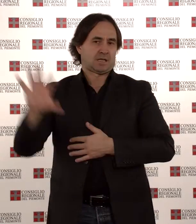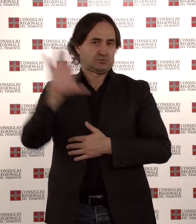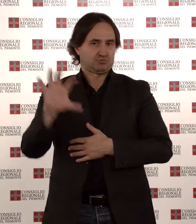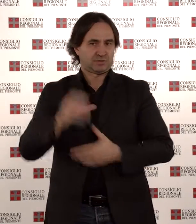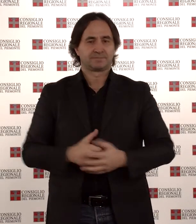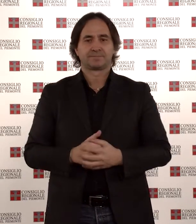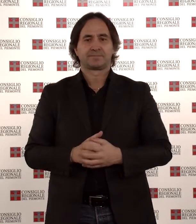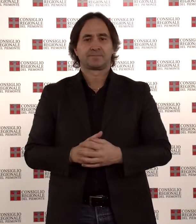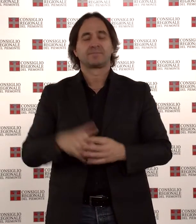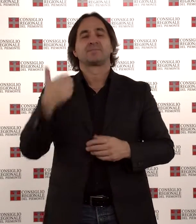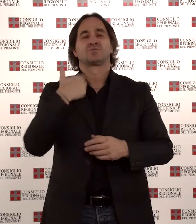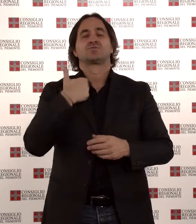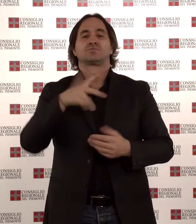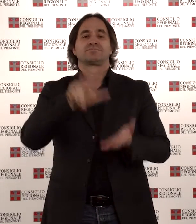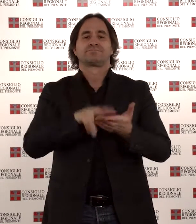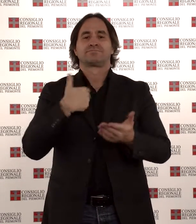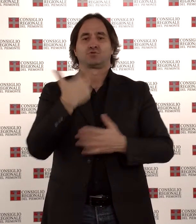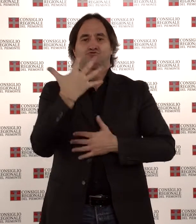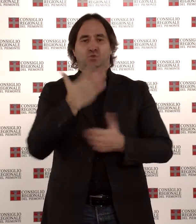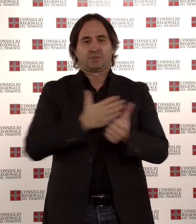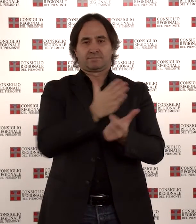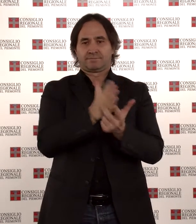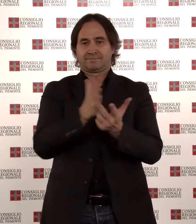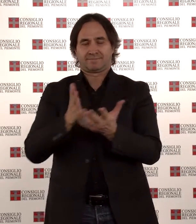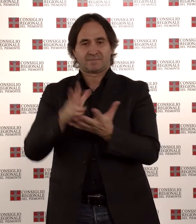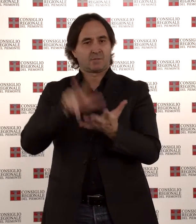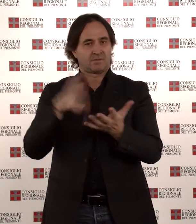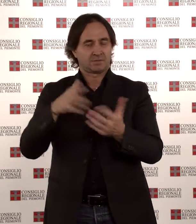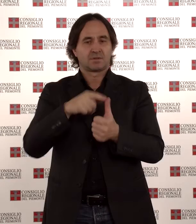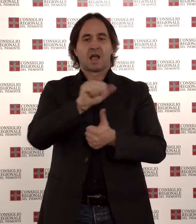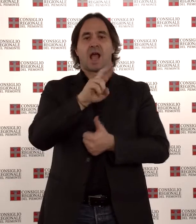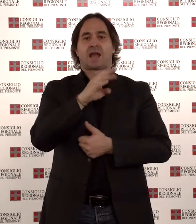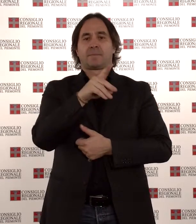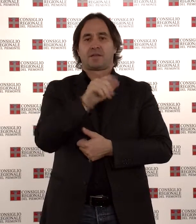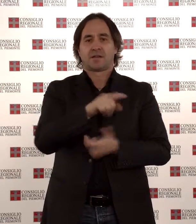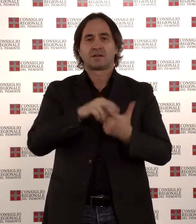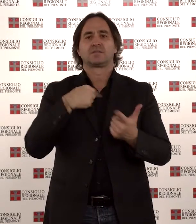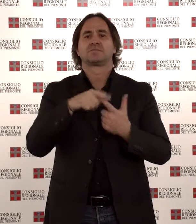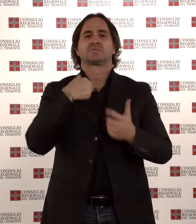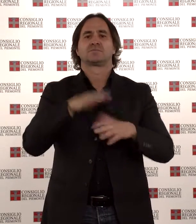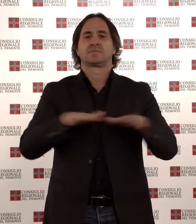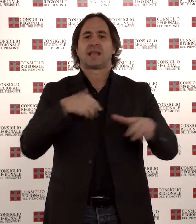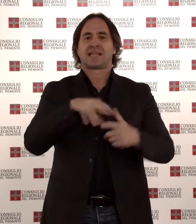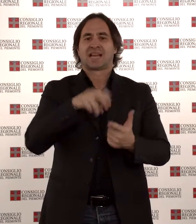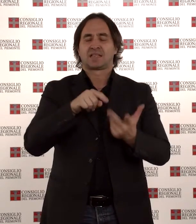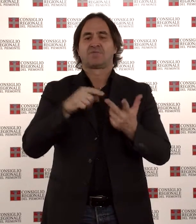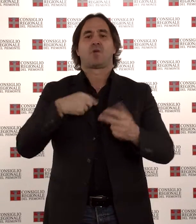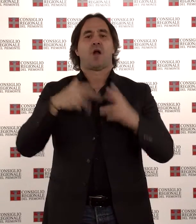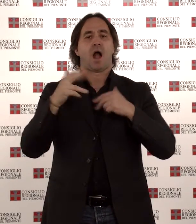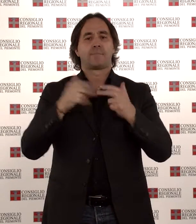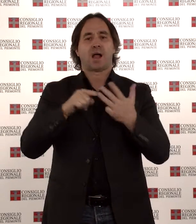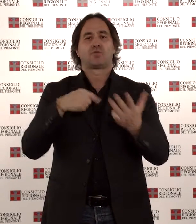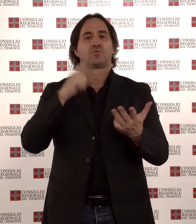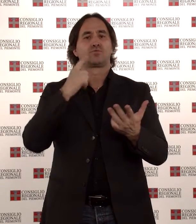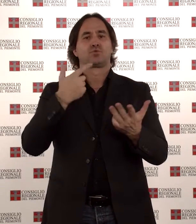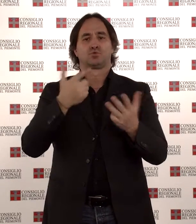Approvati anche 5 atti di indirizzo, rispettivamente sulla riorganizzazione di Arpea, sul piano delle attività estrattive, sugli appalti, sul buono scuola